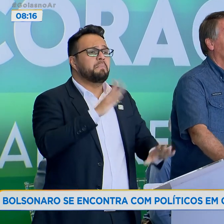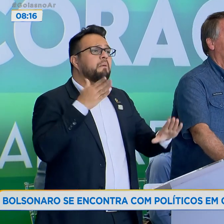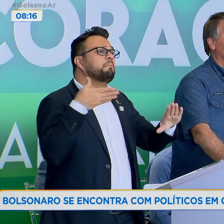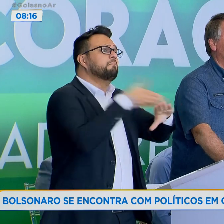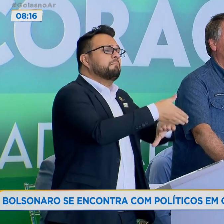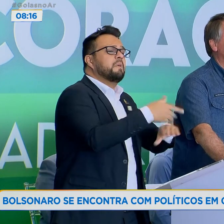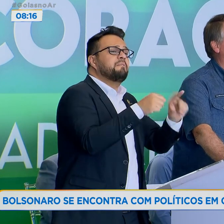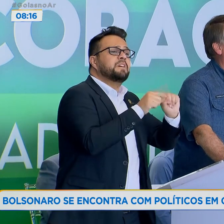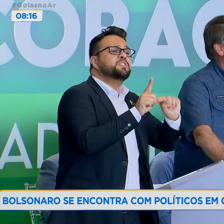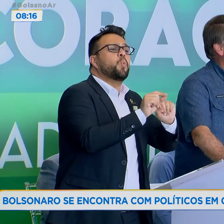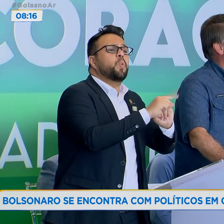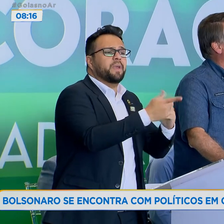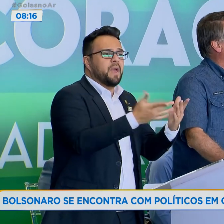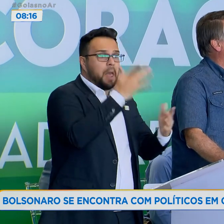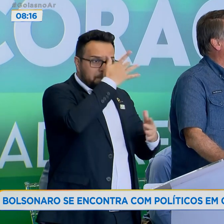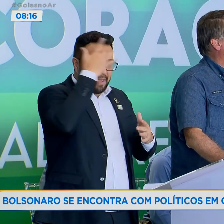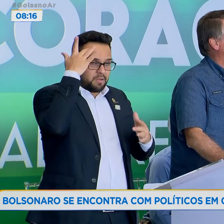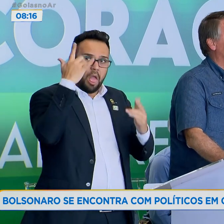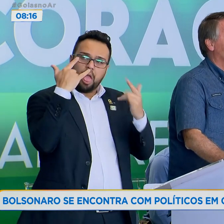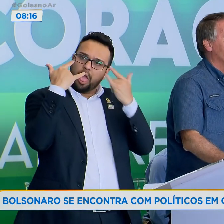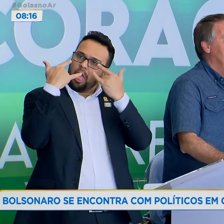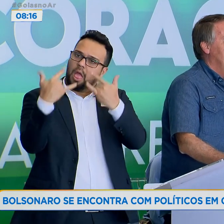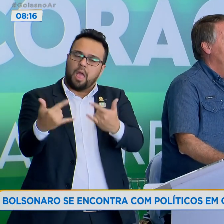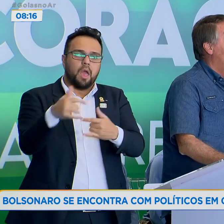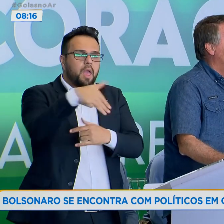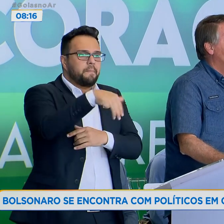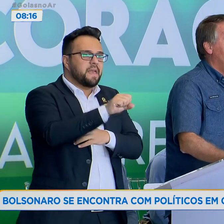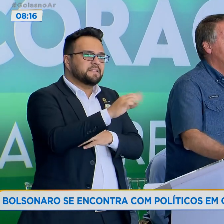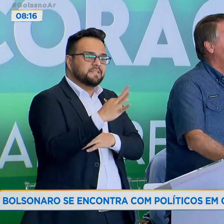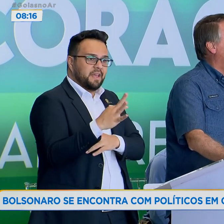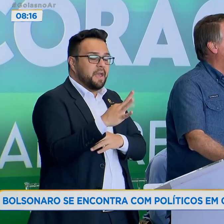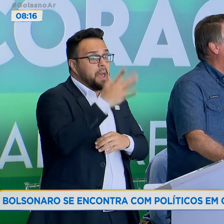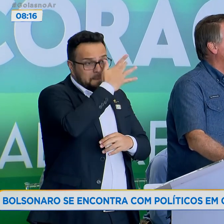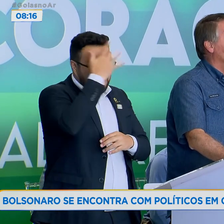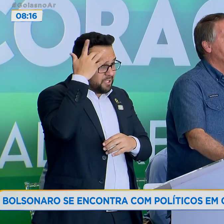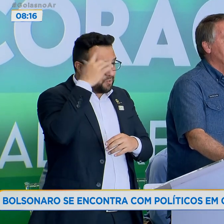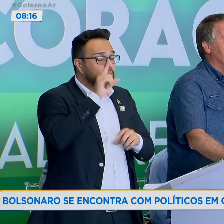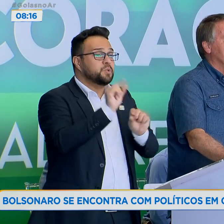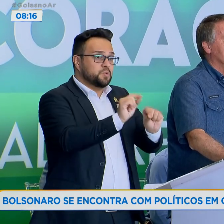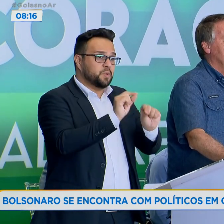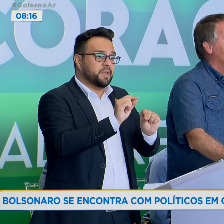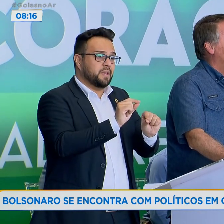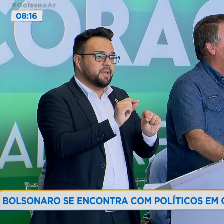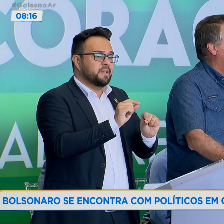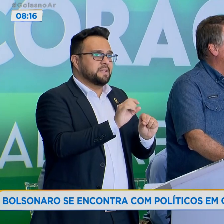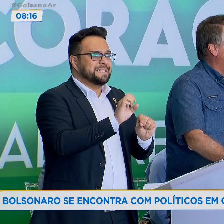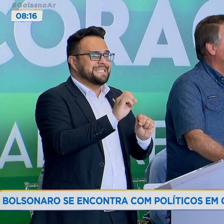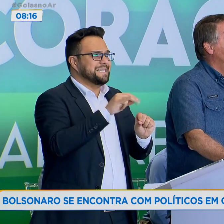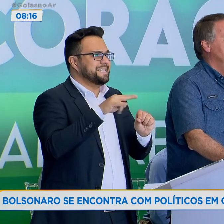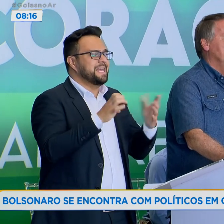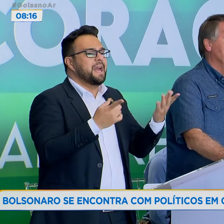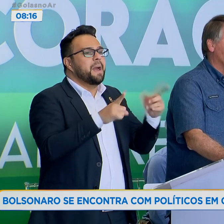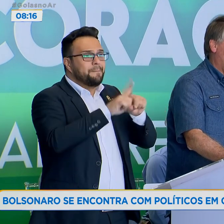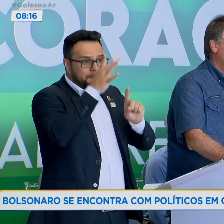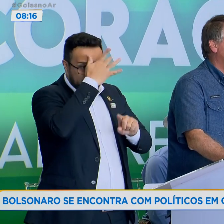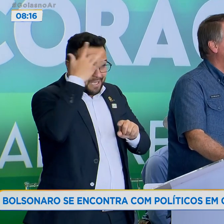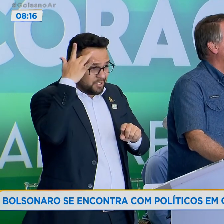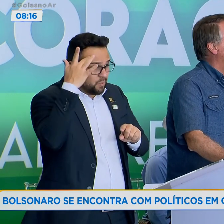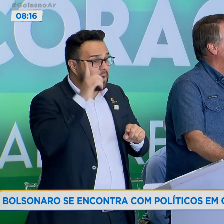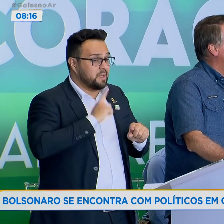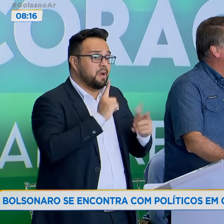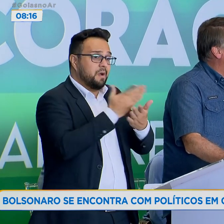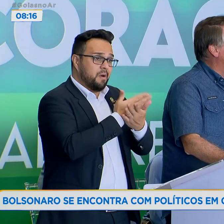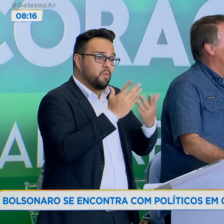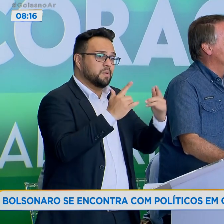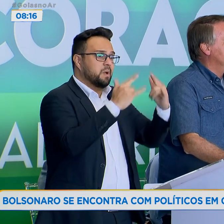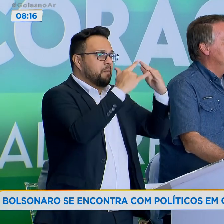lá. É gente que é rebanhada pelo MST. É gente que é rebanhada pelo CIMI. É gente, esta,